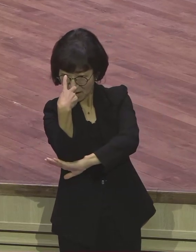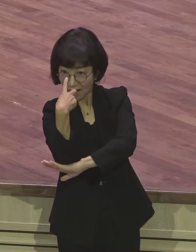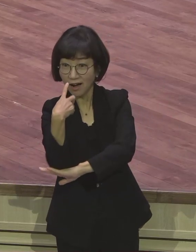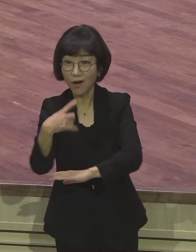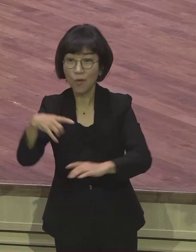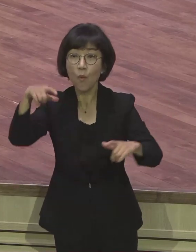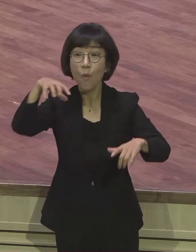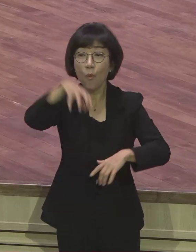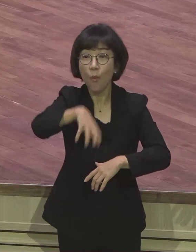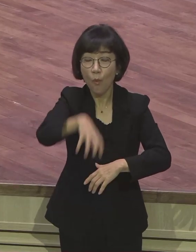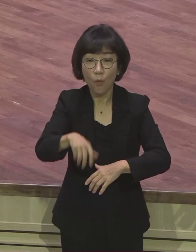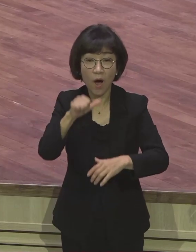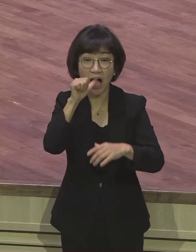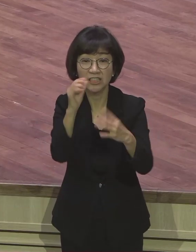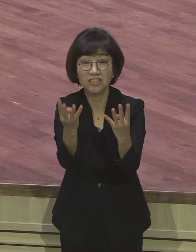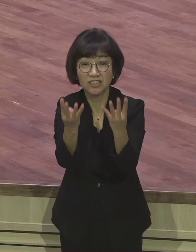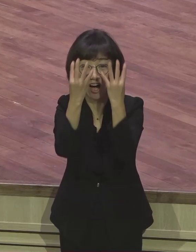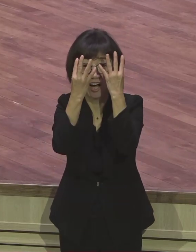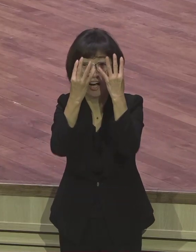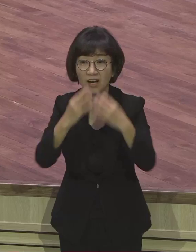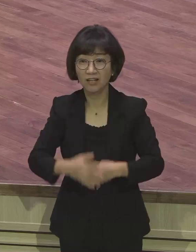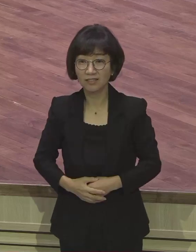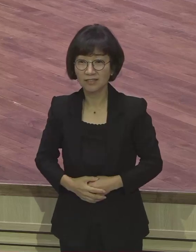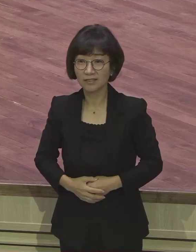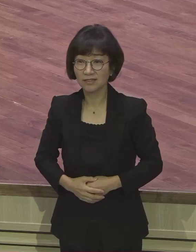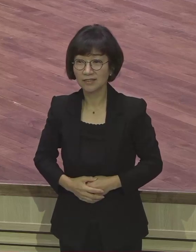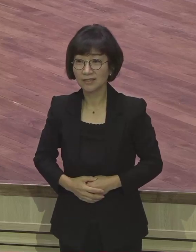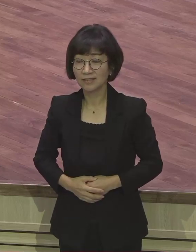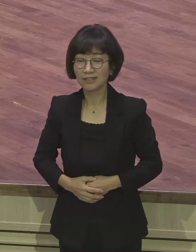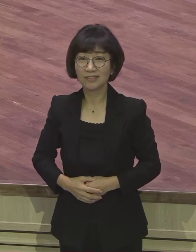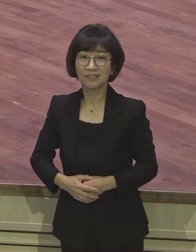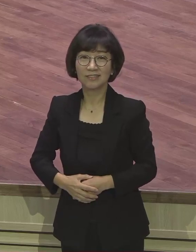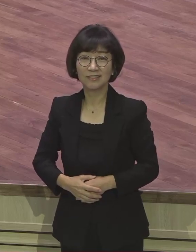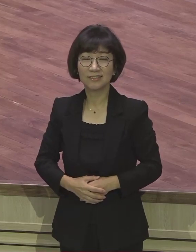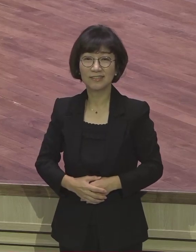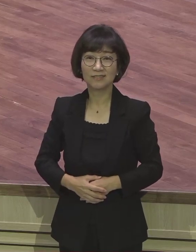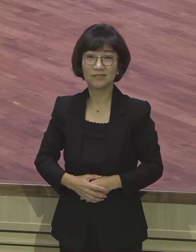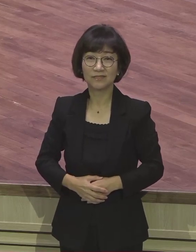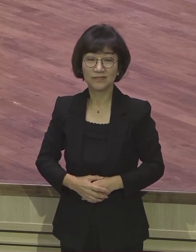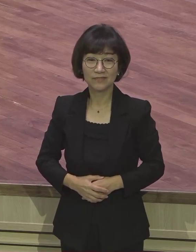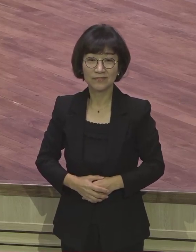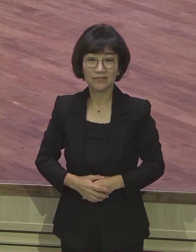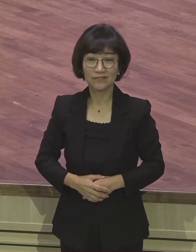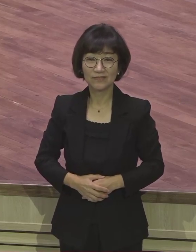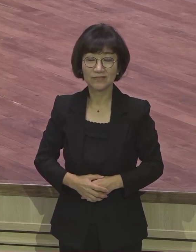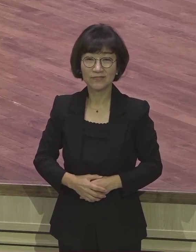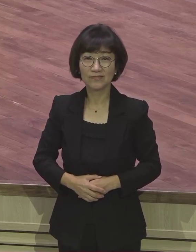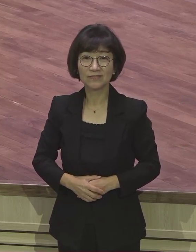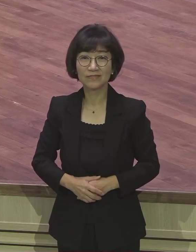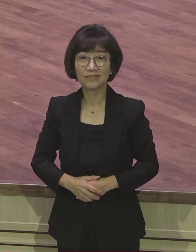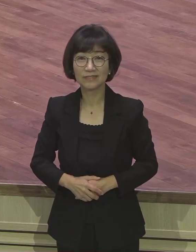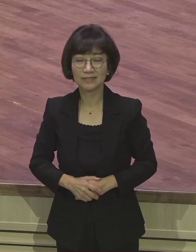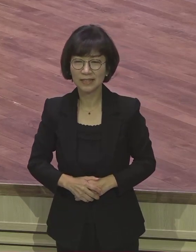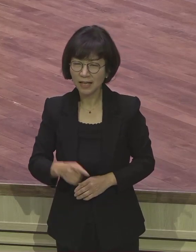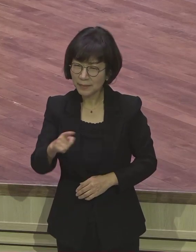이 감옥 안에 갇혀 있는 겁니다. 요즘으로 말하면 청와대